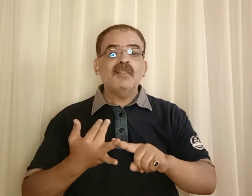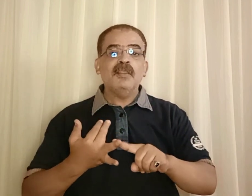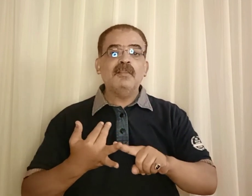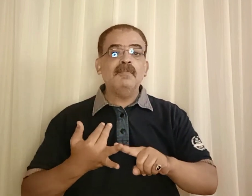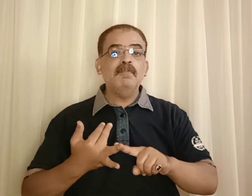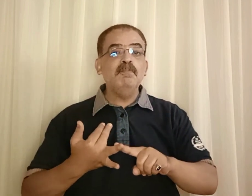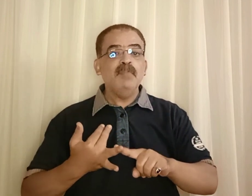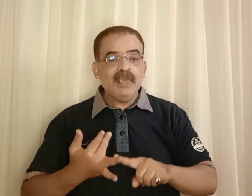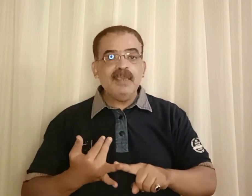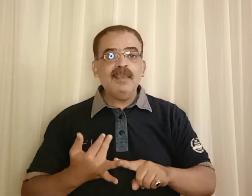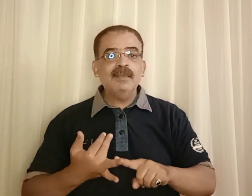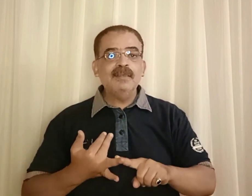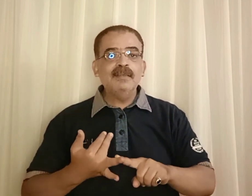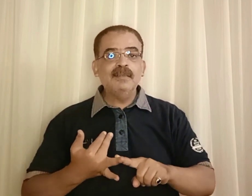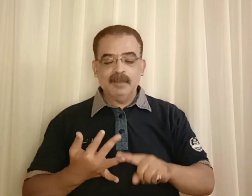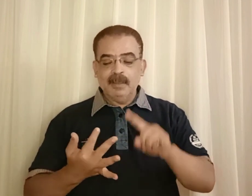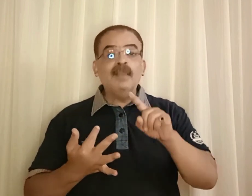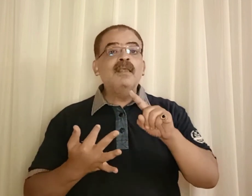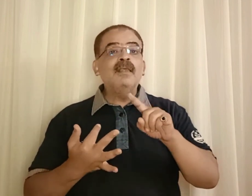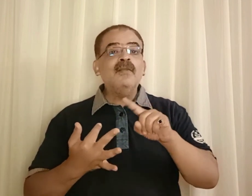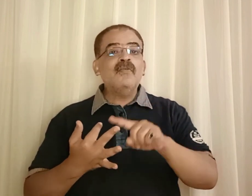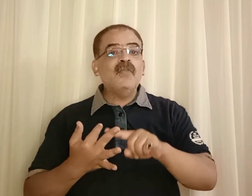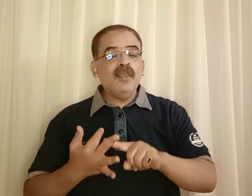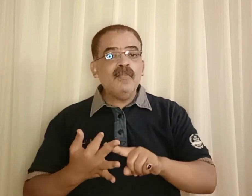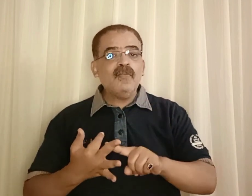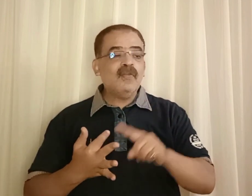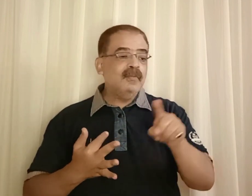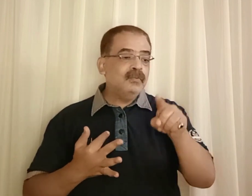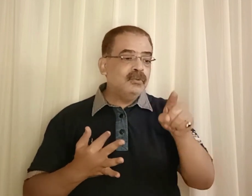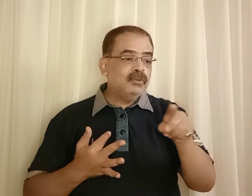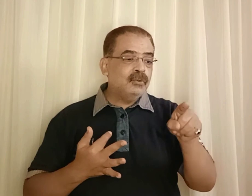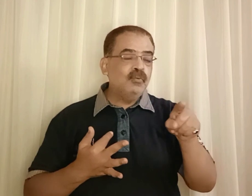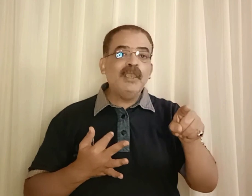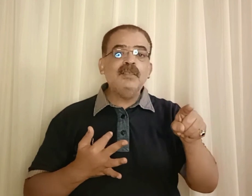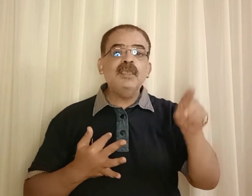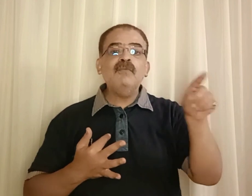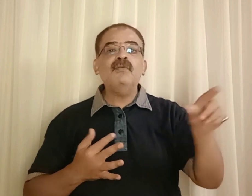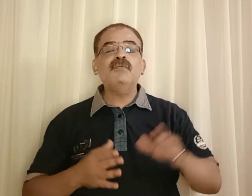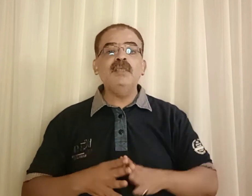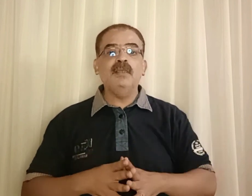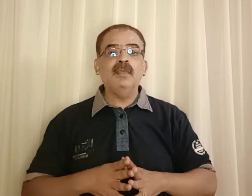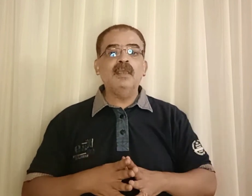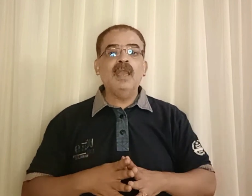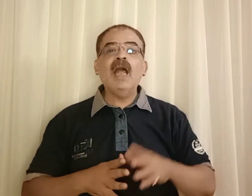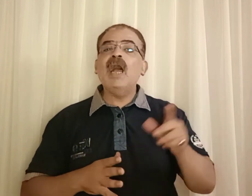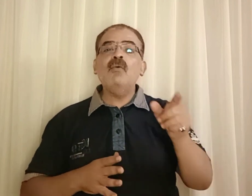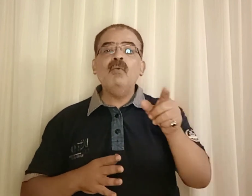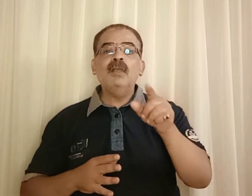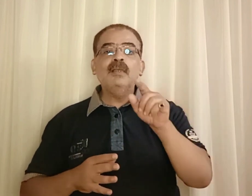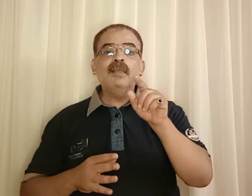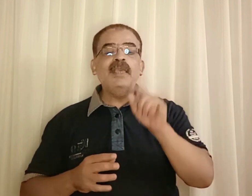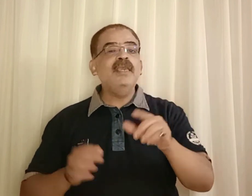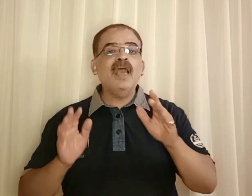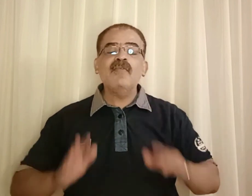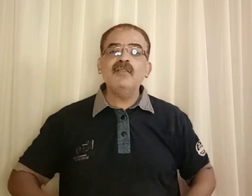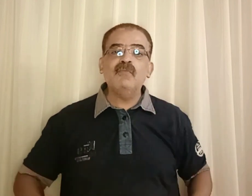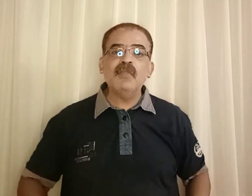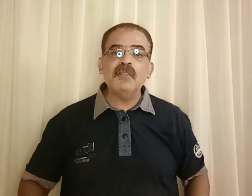me since 2015 أو he hasn't visited